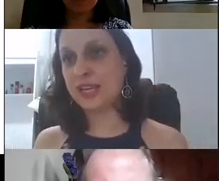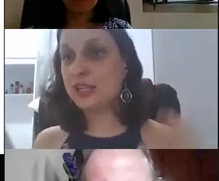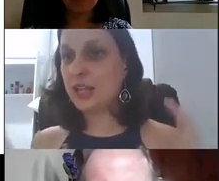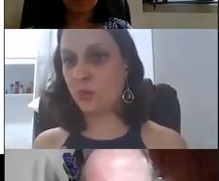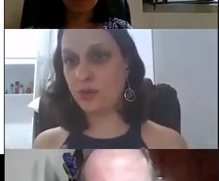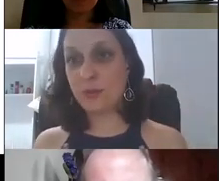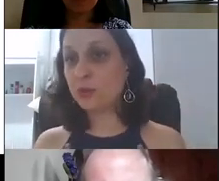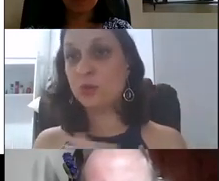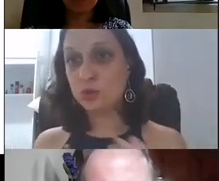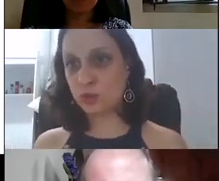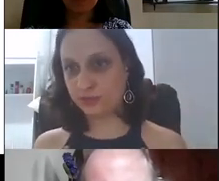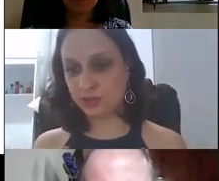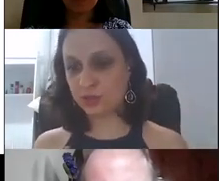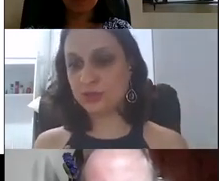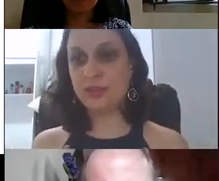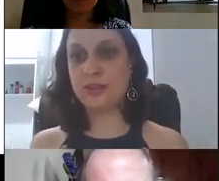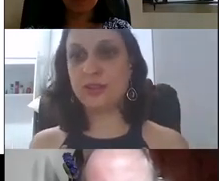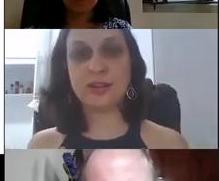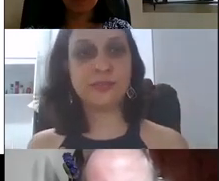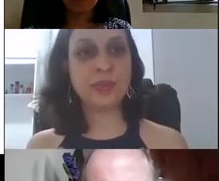pessoa segue. Não, é para todos os níveis.